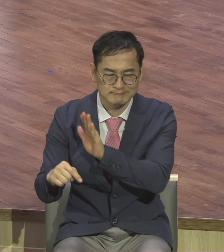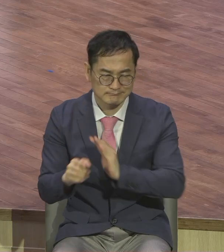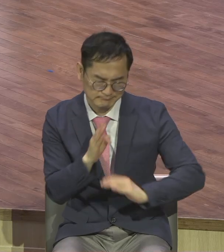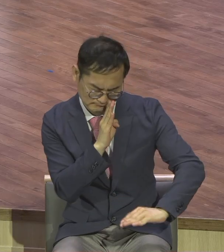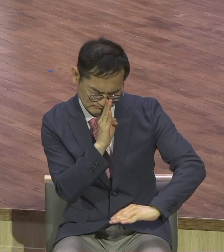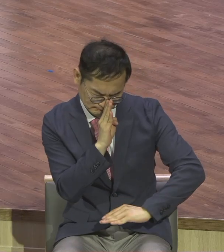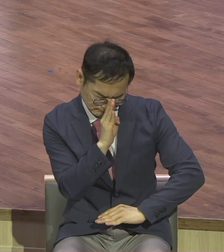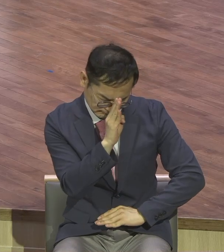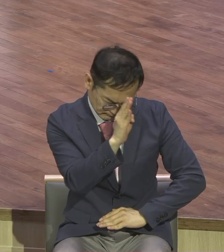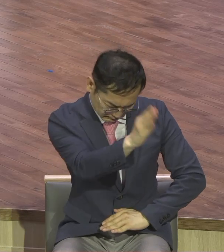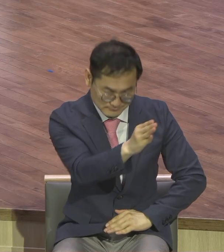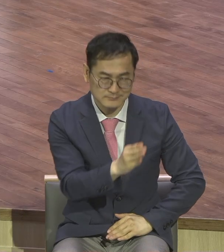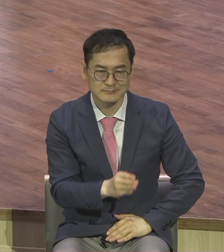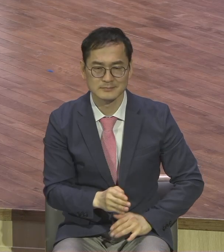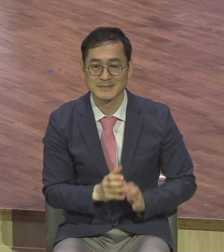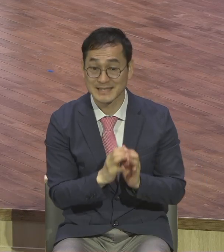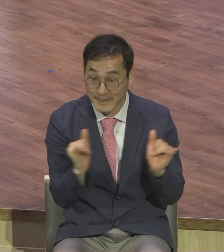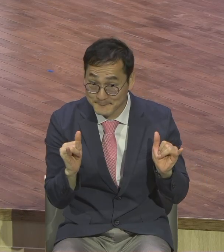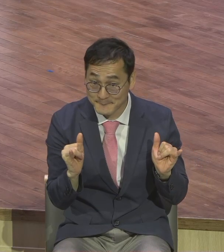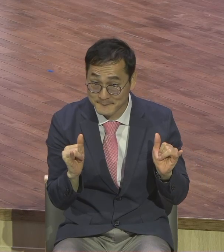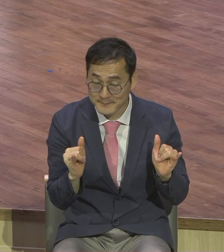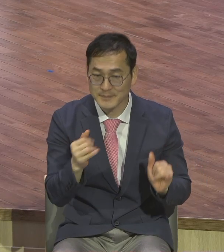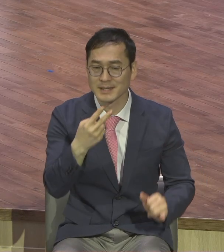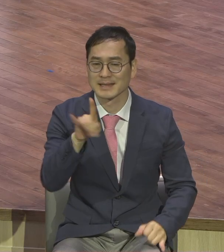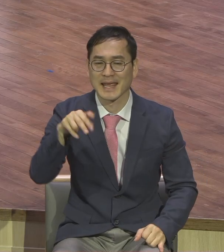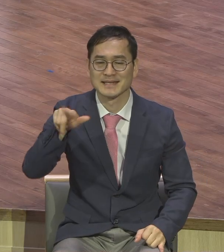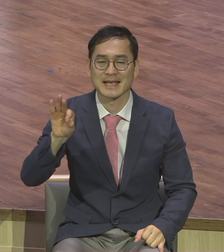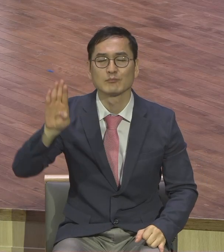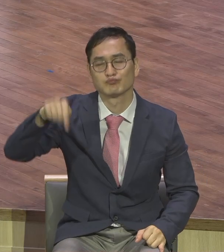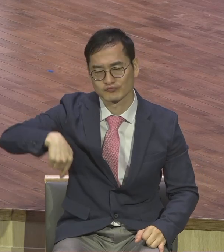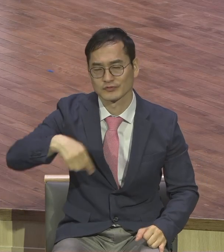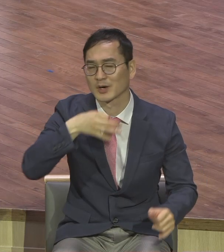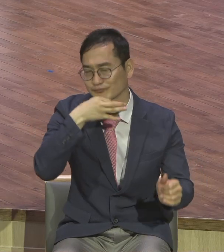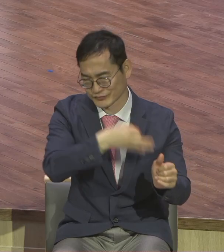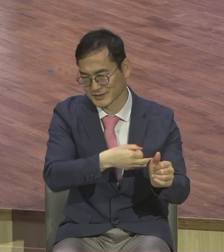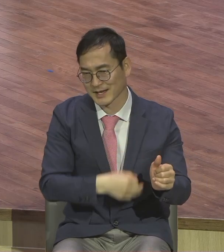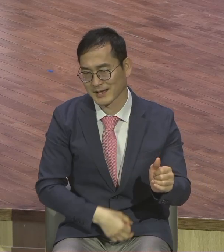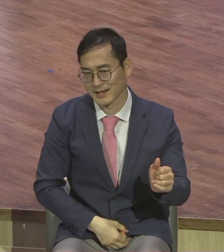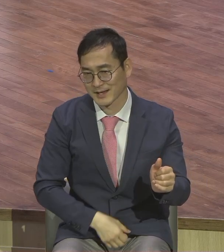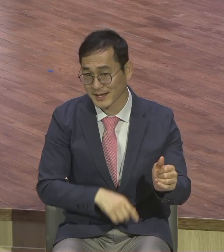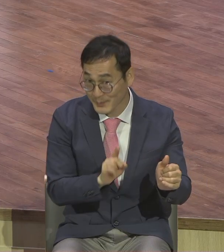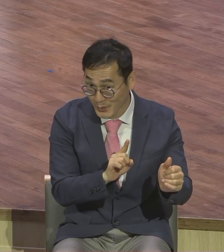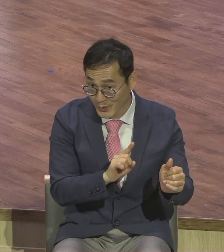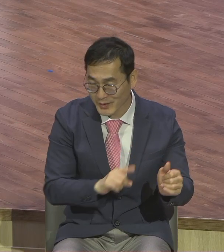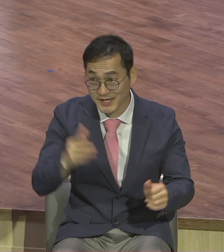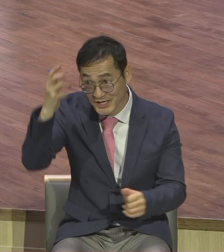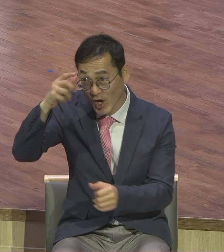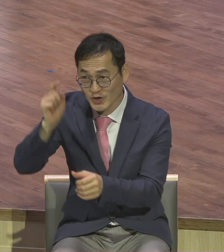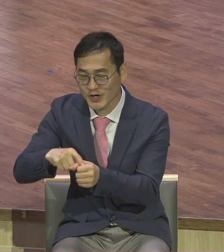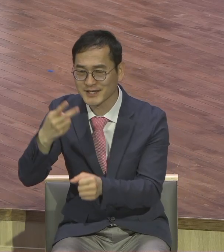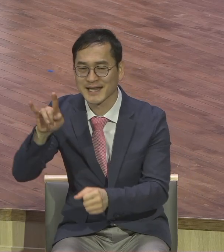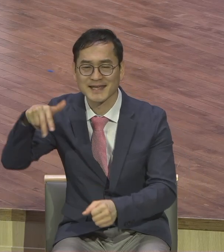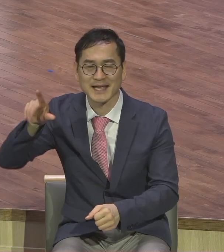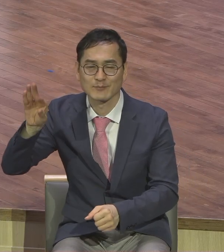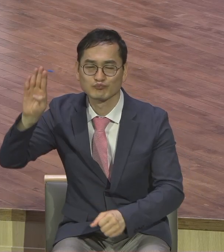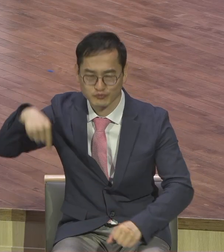제가 이 말씀드린 이유가 뭐냐. 우리가 영적 대장부의 삶을 살아야 돼요. 우리